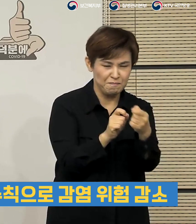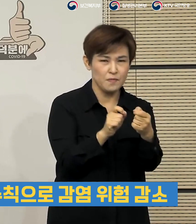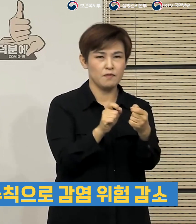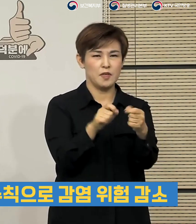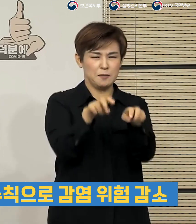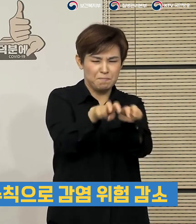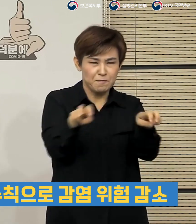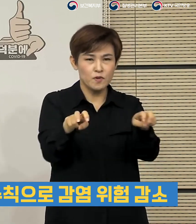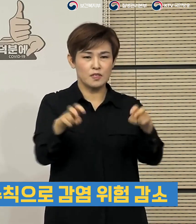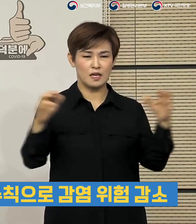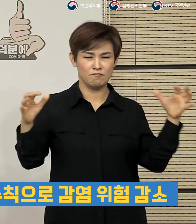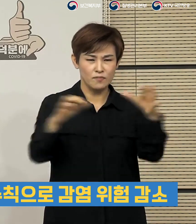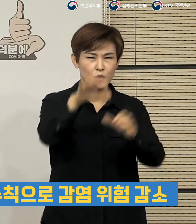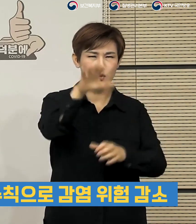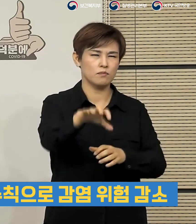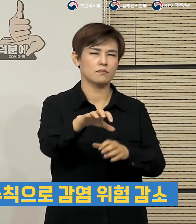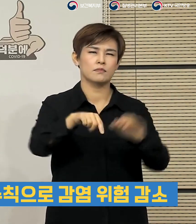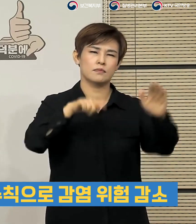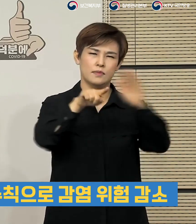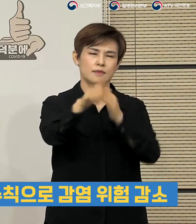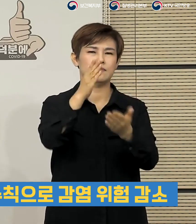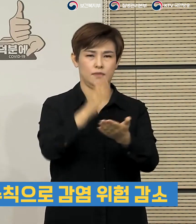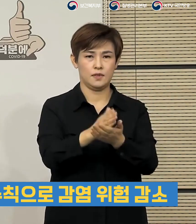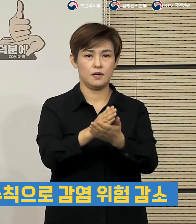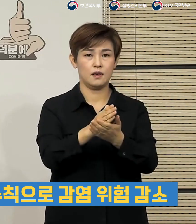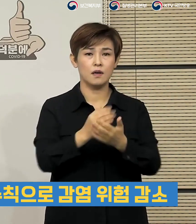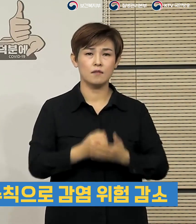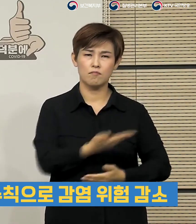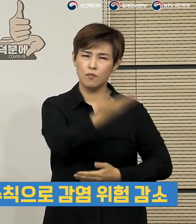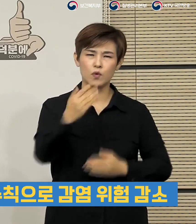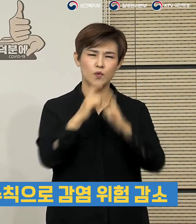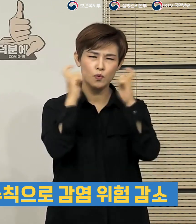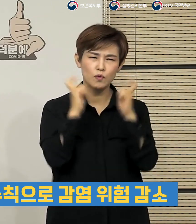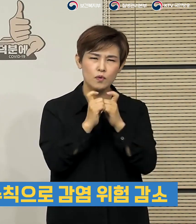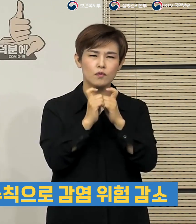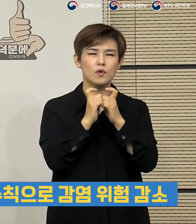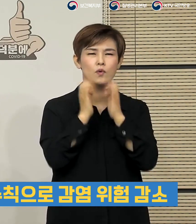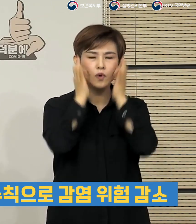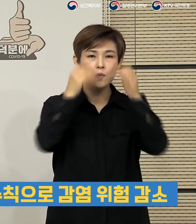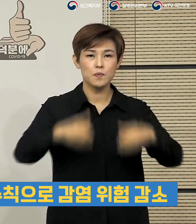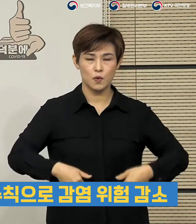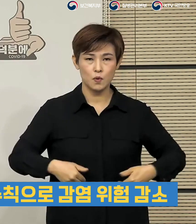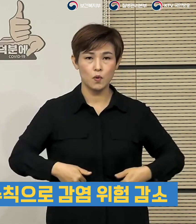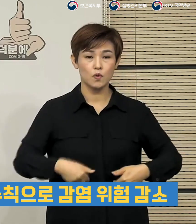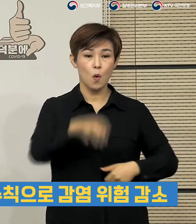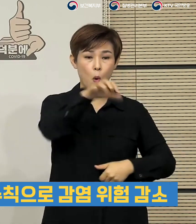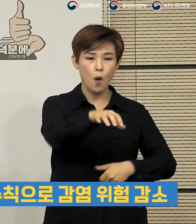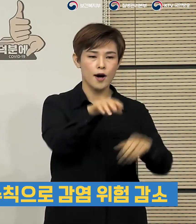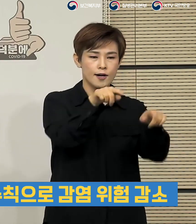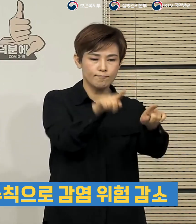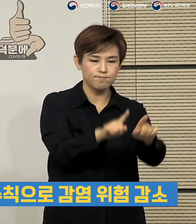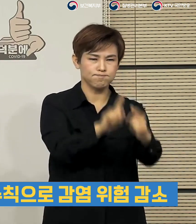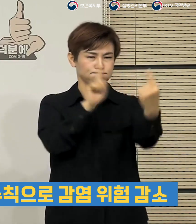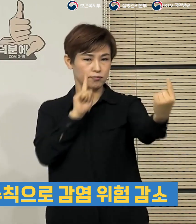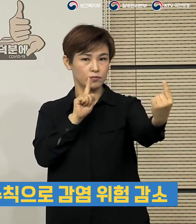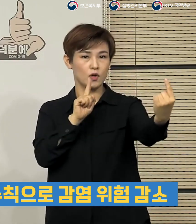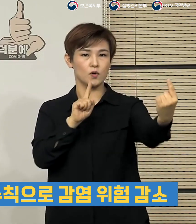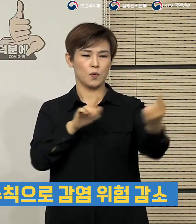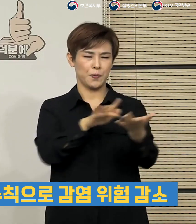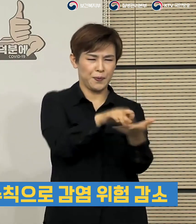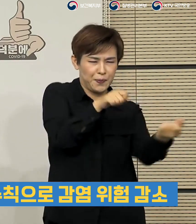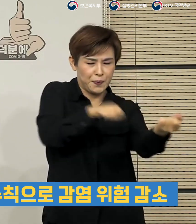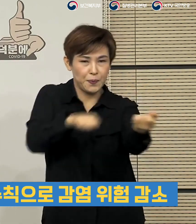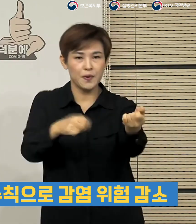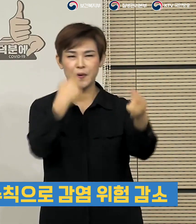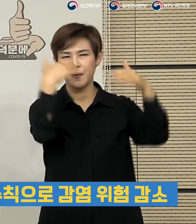밀집된 곳을 피하는 개인적 노력과 함께 시설 내의 거리 두기와 지속적인 소독과 환기